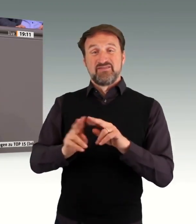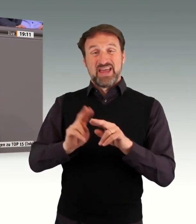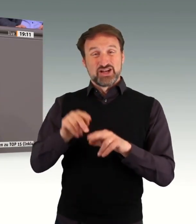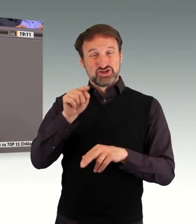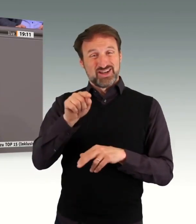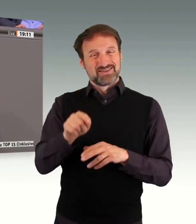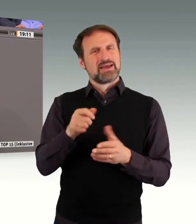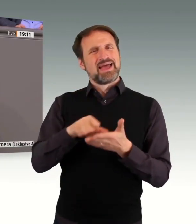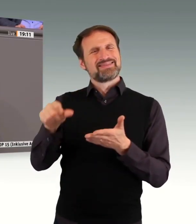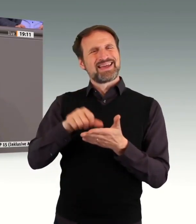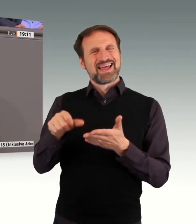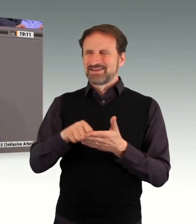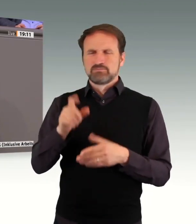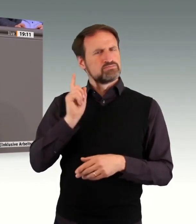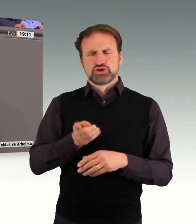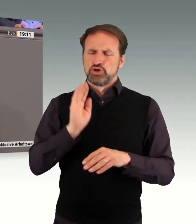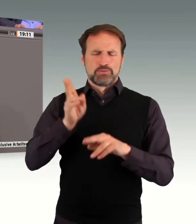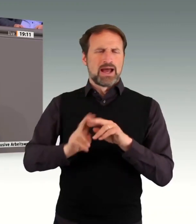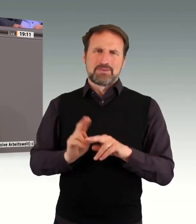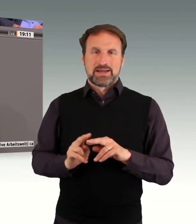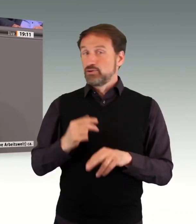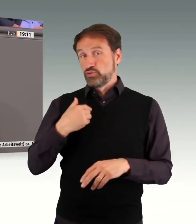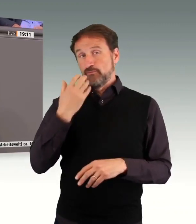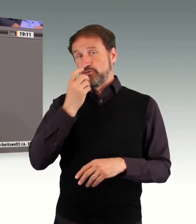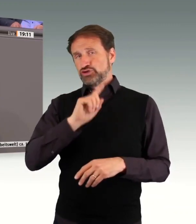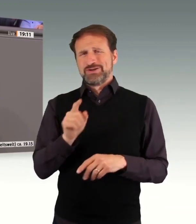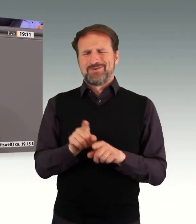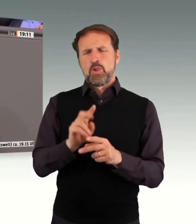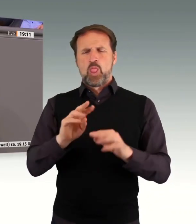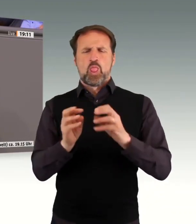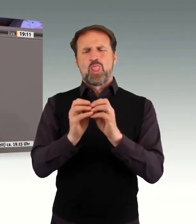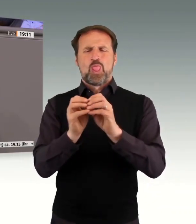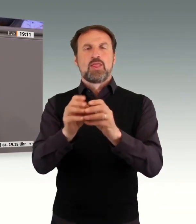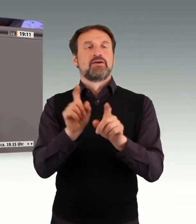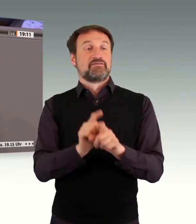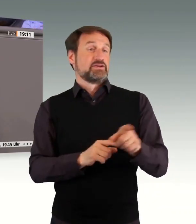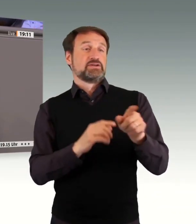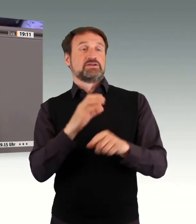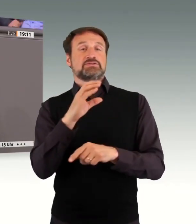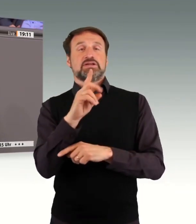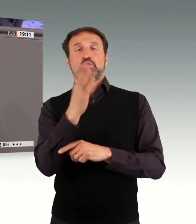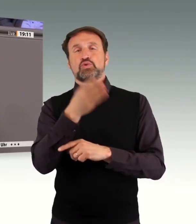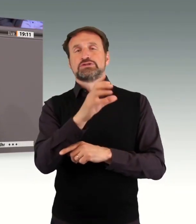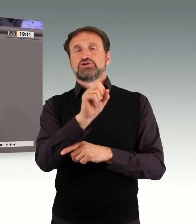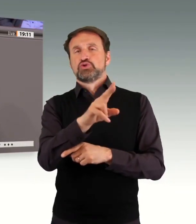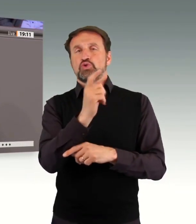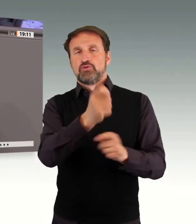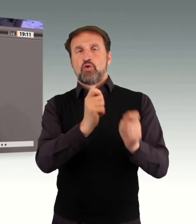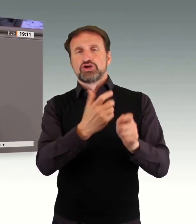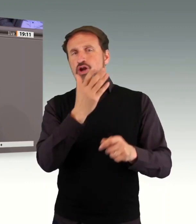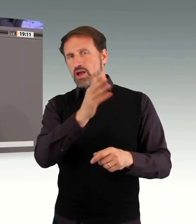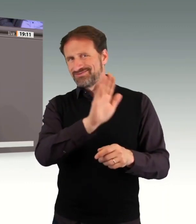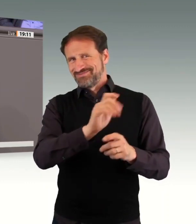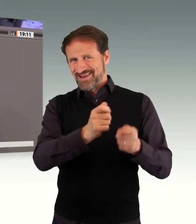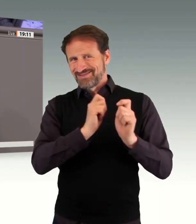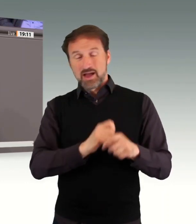und wir wollen keinen Flickwert, wie die Union das in ihrem Antrag vorgeschlagen hat. Und was wir auftun, ich will das auch noch mal